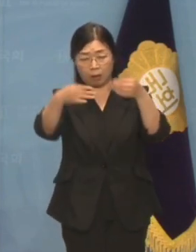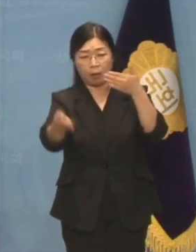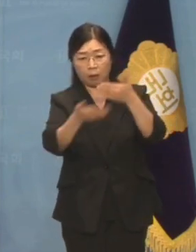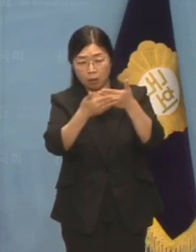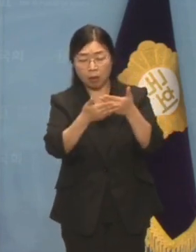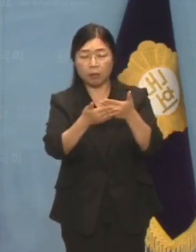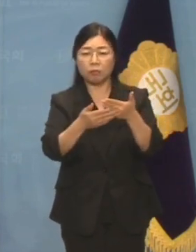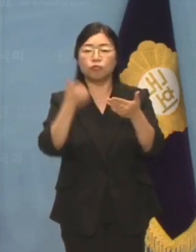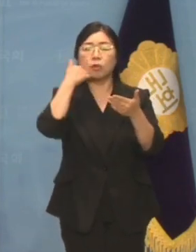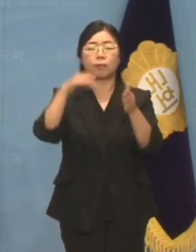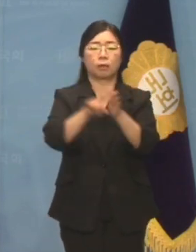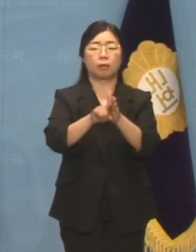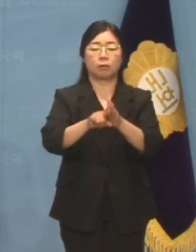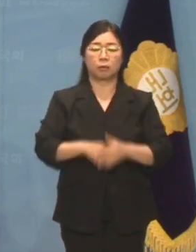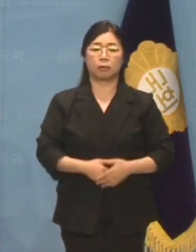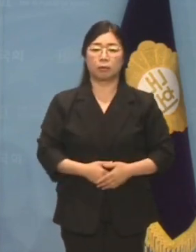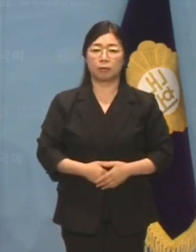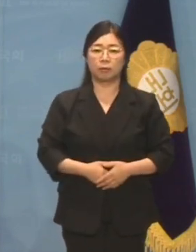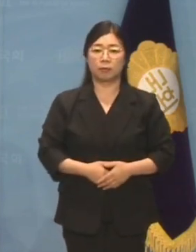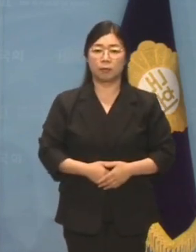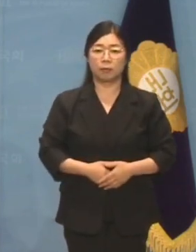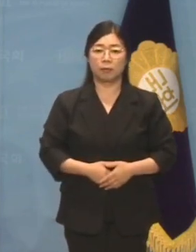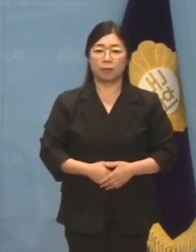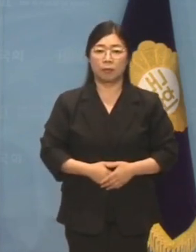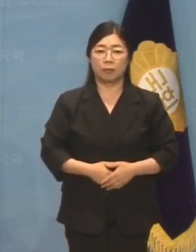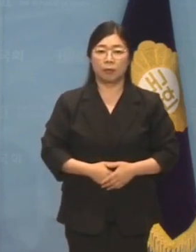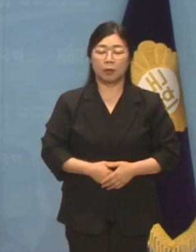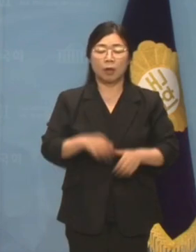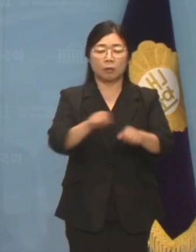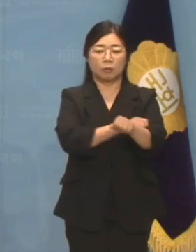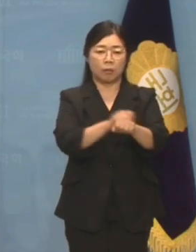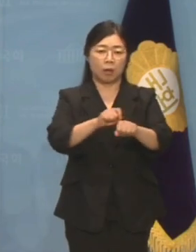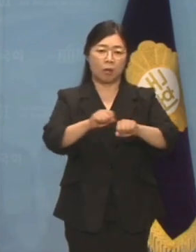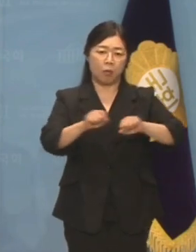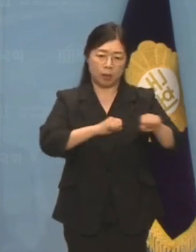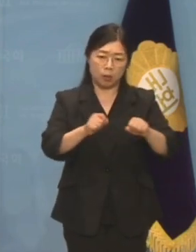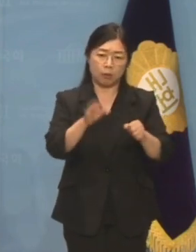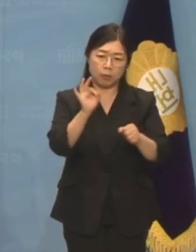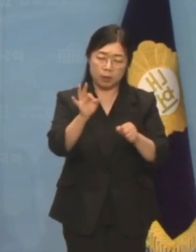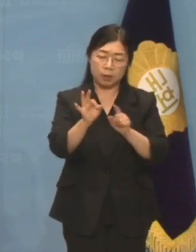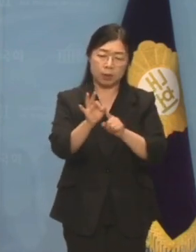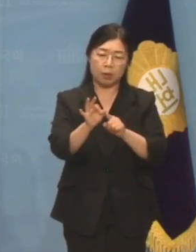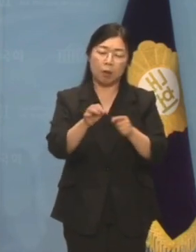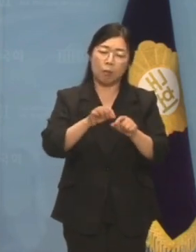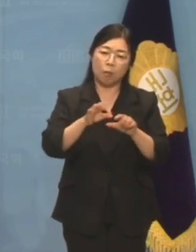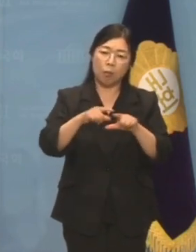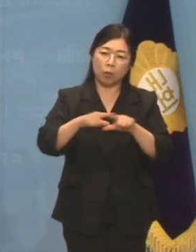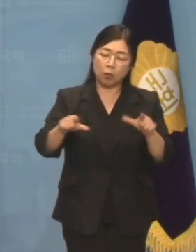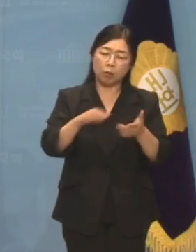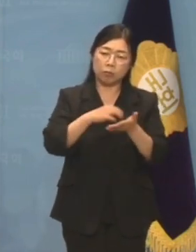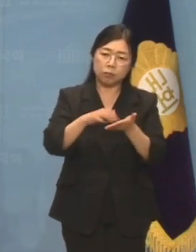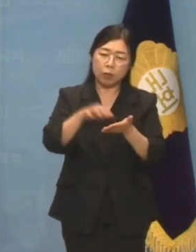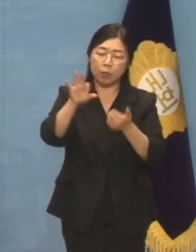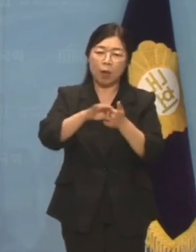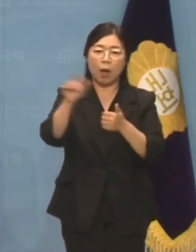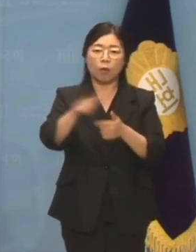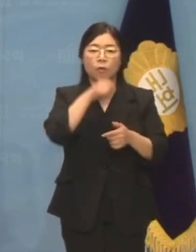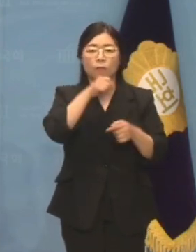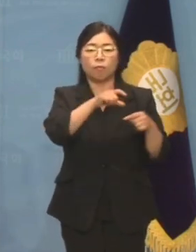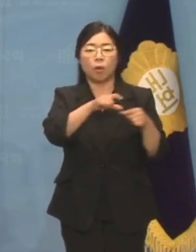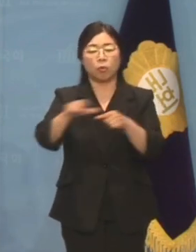윤석열 전 서울중앙지검장에 사용한 특활비는 단순 산수만 해도 하루 평균